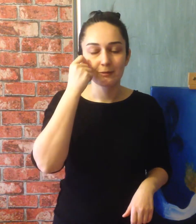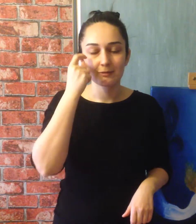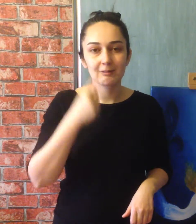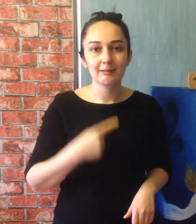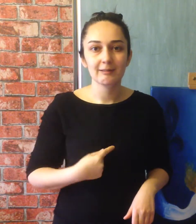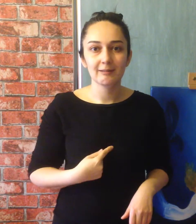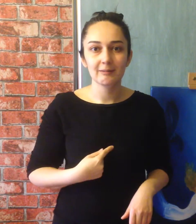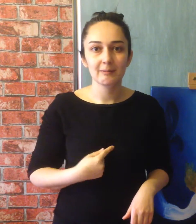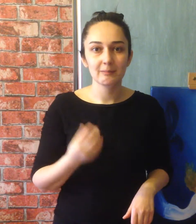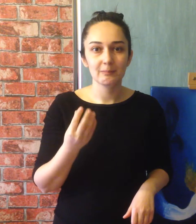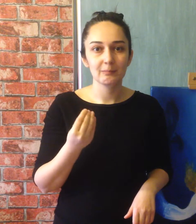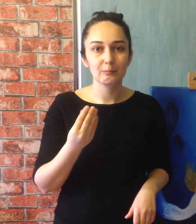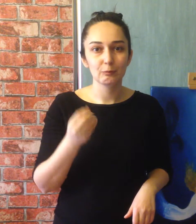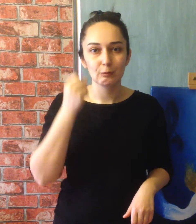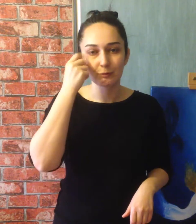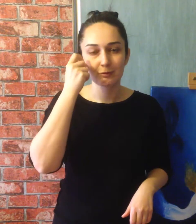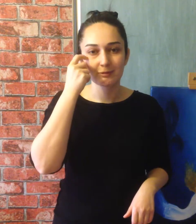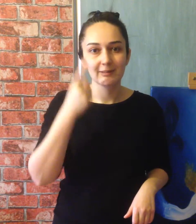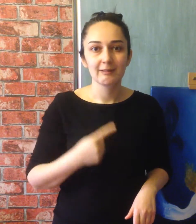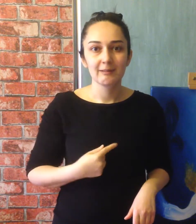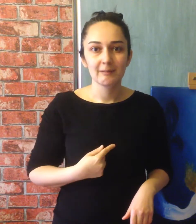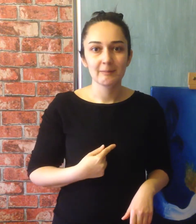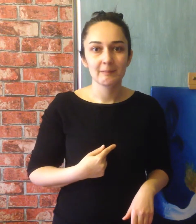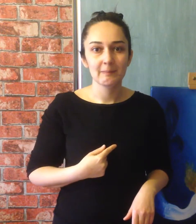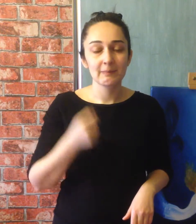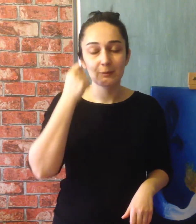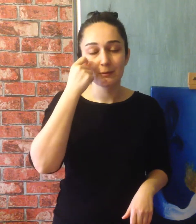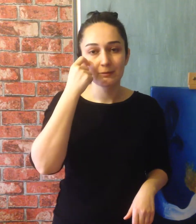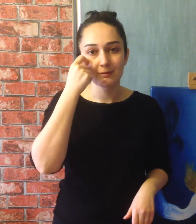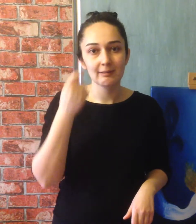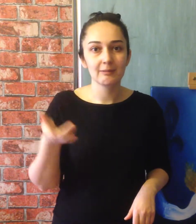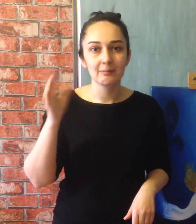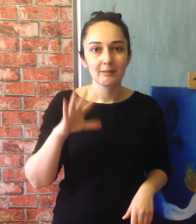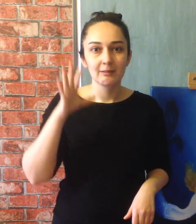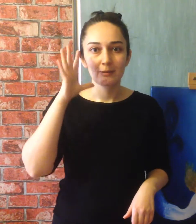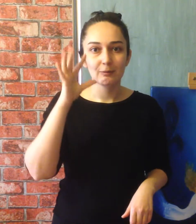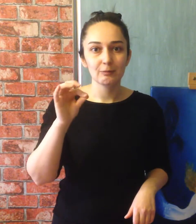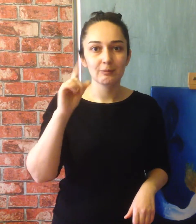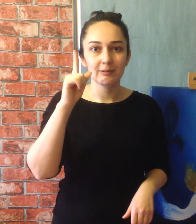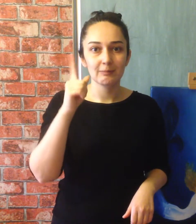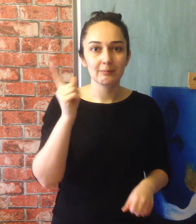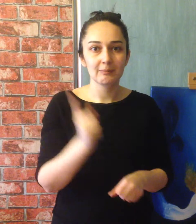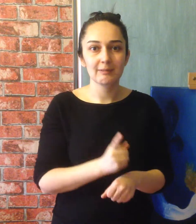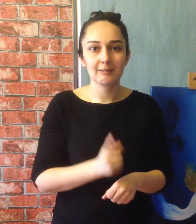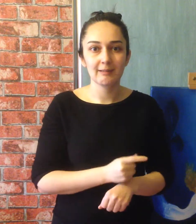Özledim, çok özledim, özledim ya da onun gibi bir şey.